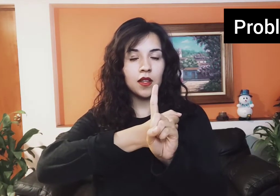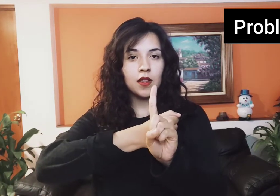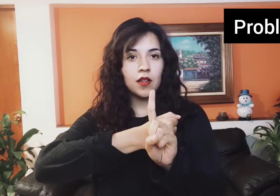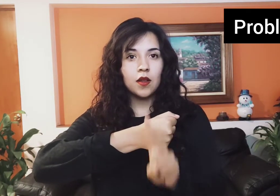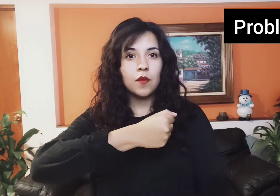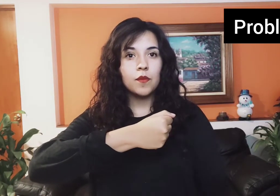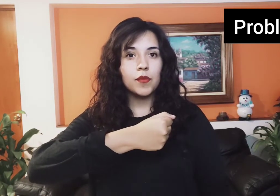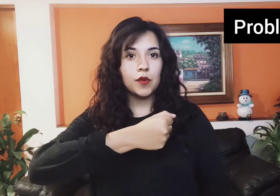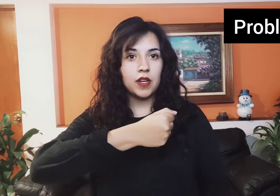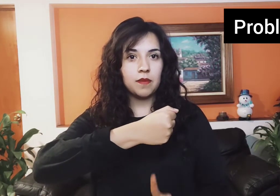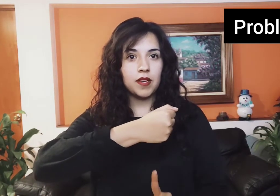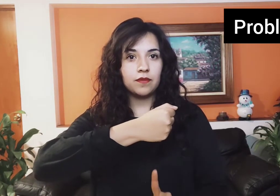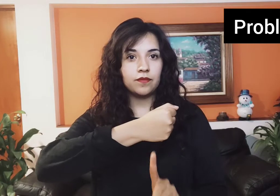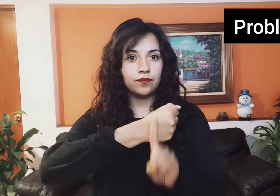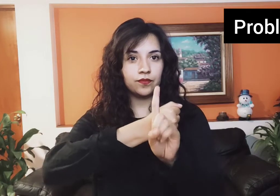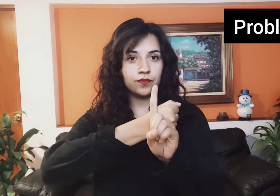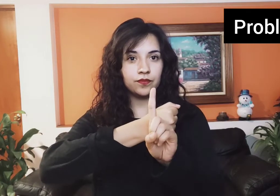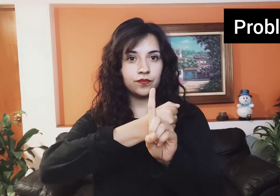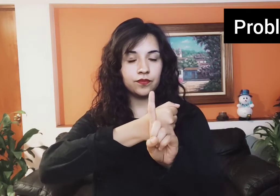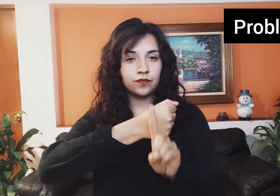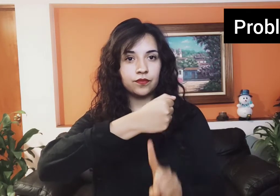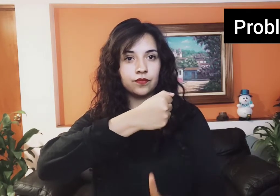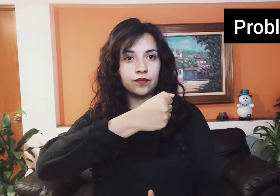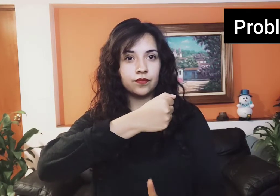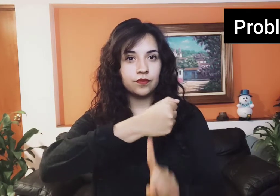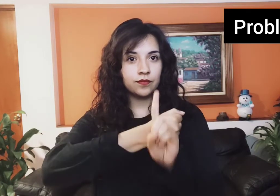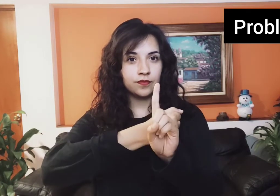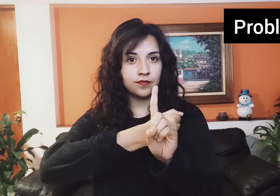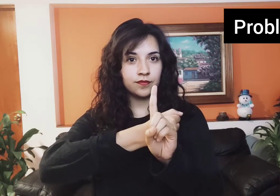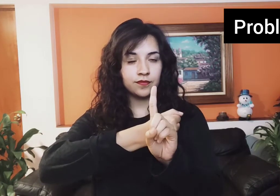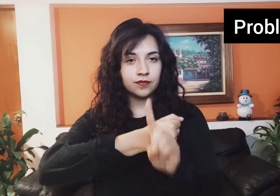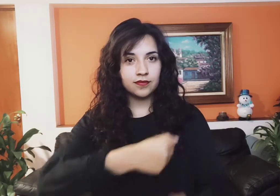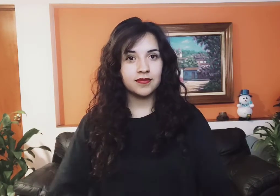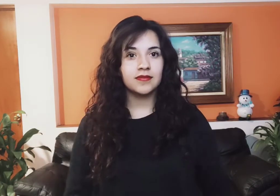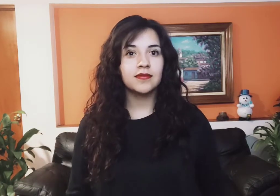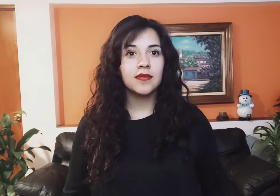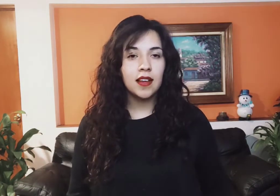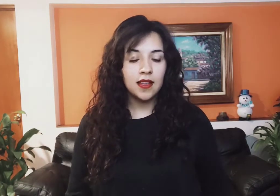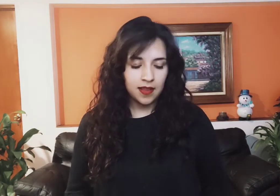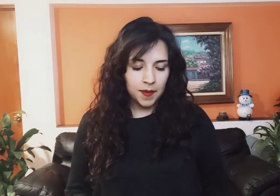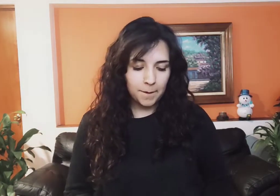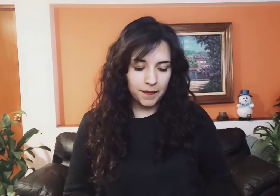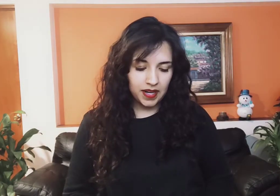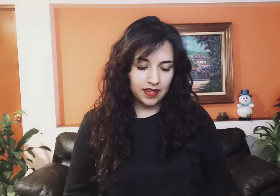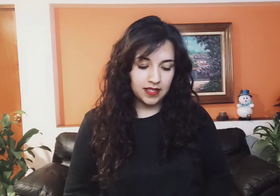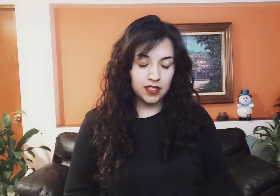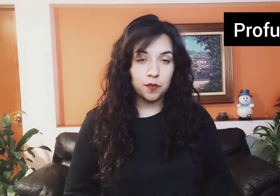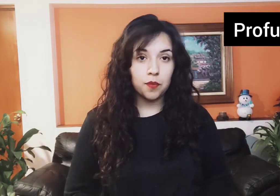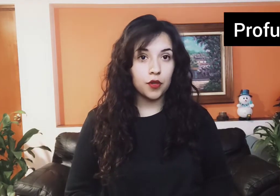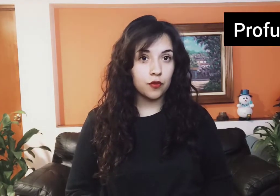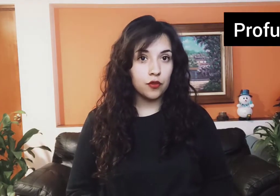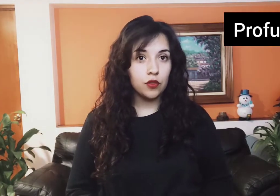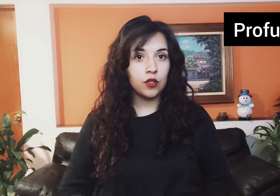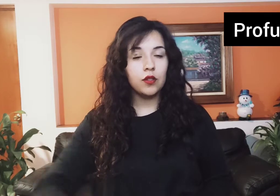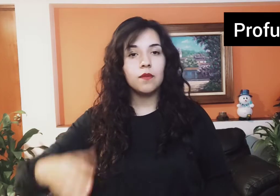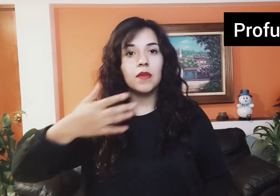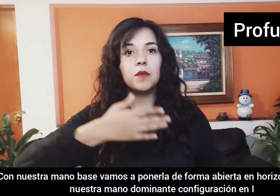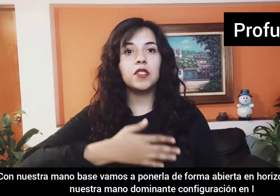Para decir profundo, vamos a